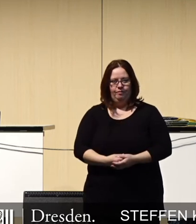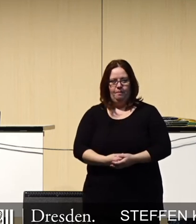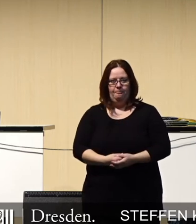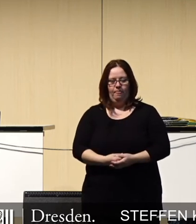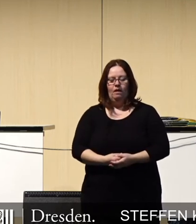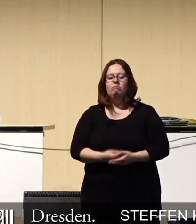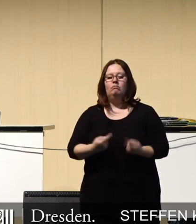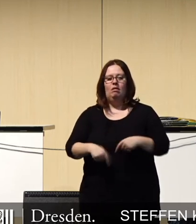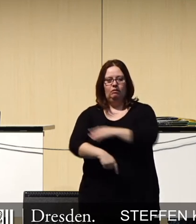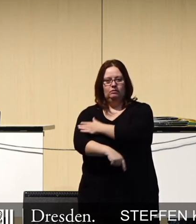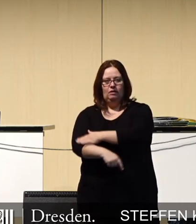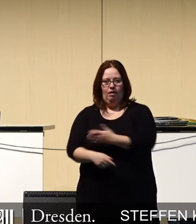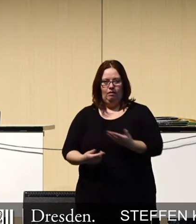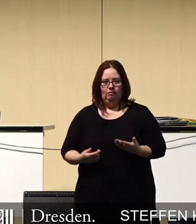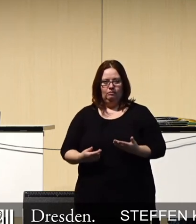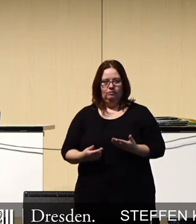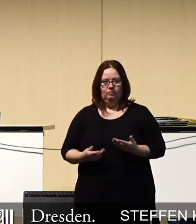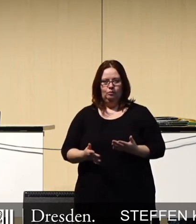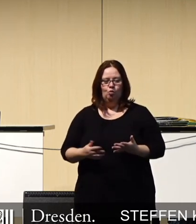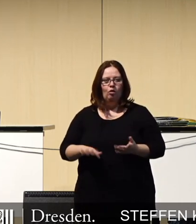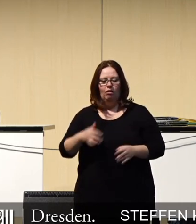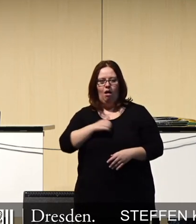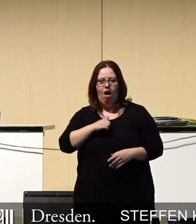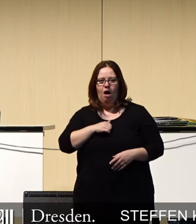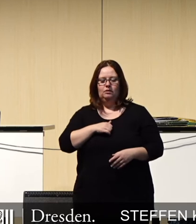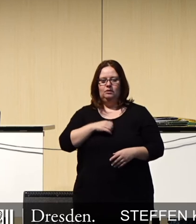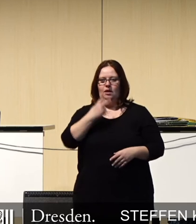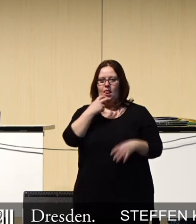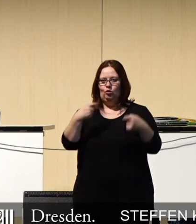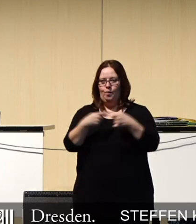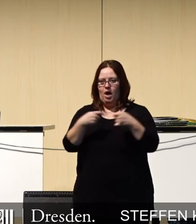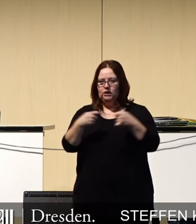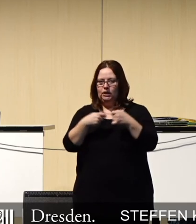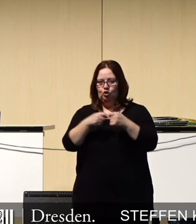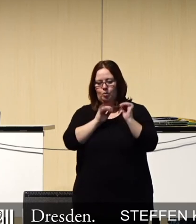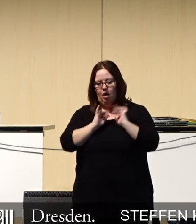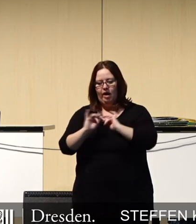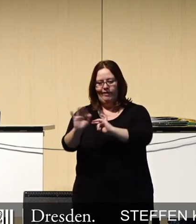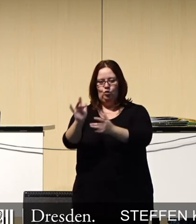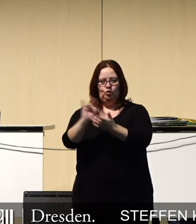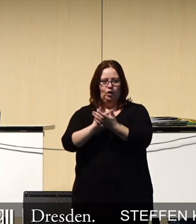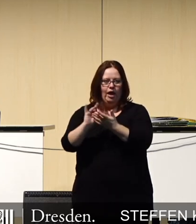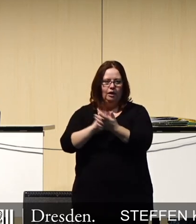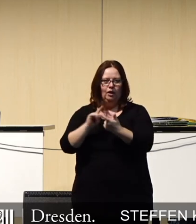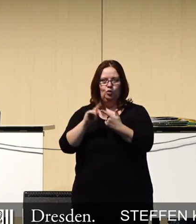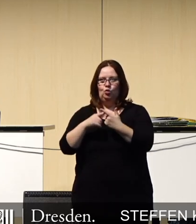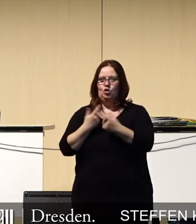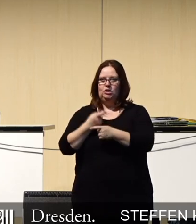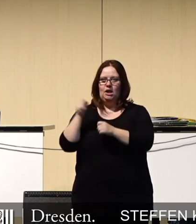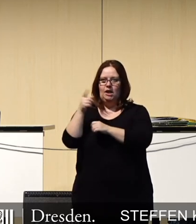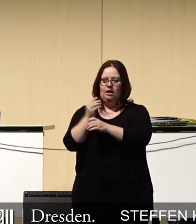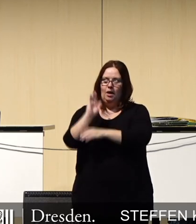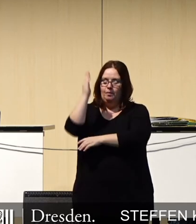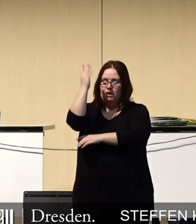Auf der anderen Seite gibt es diese Furcht vor der elektromagnetischen Beeinflussung durch Handys, durch Sendemasten